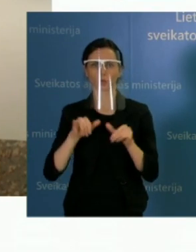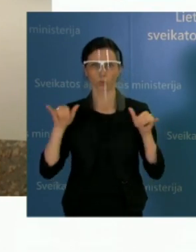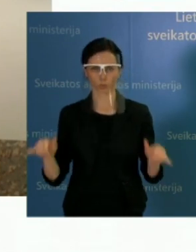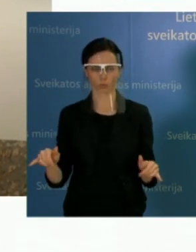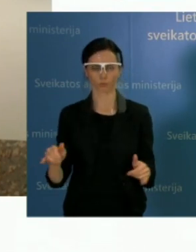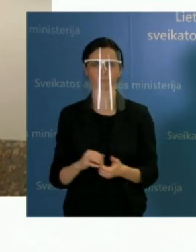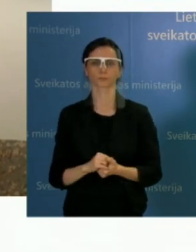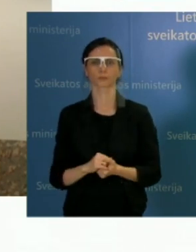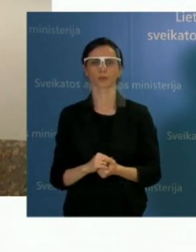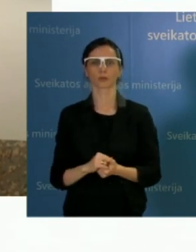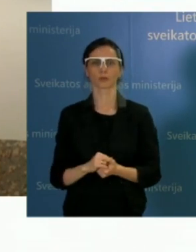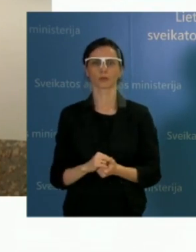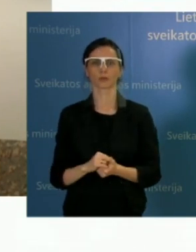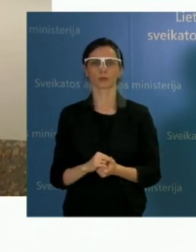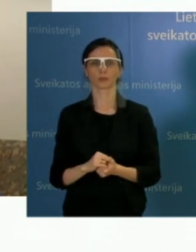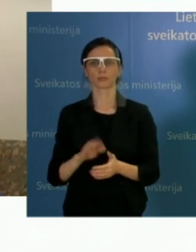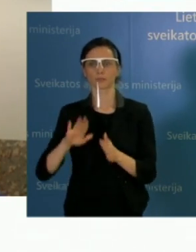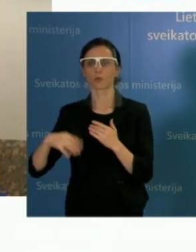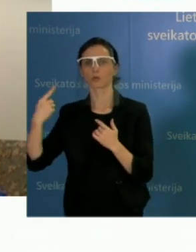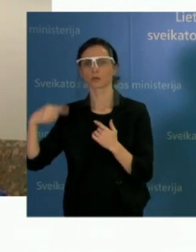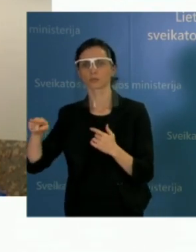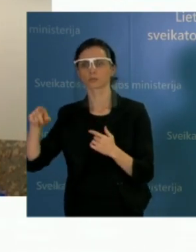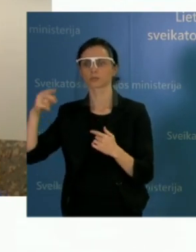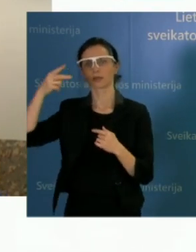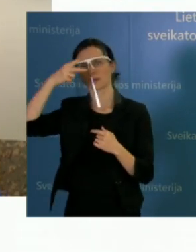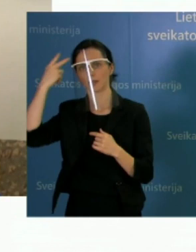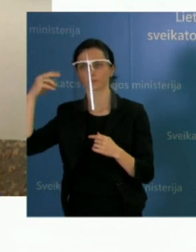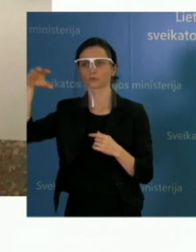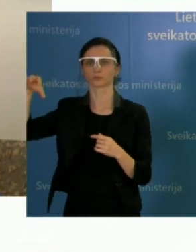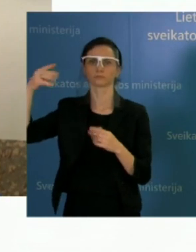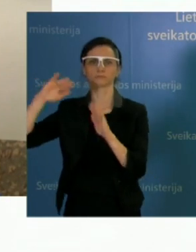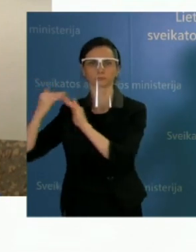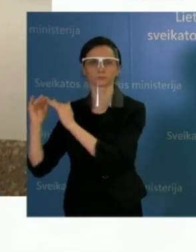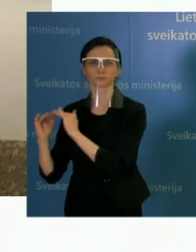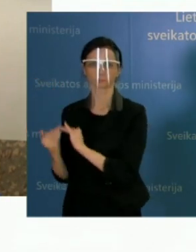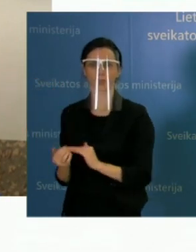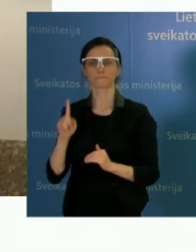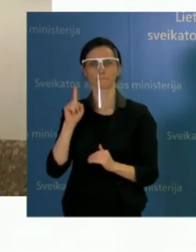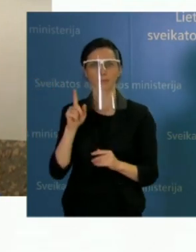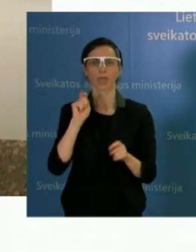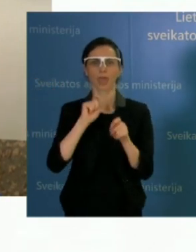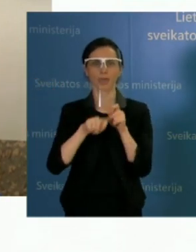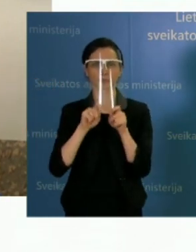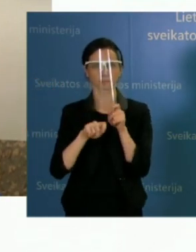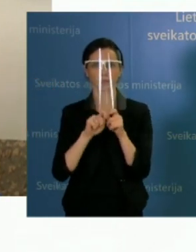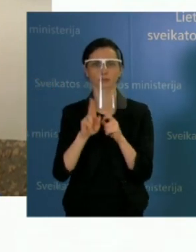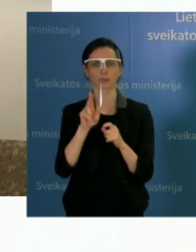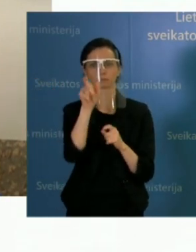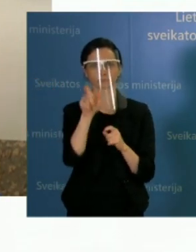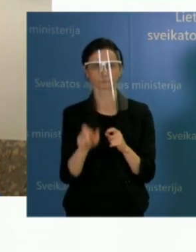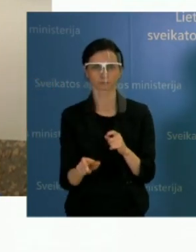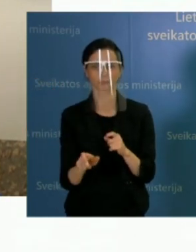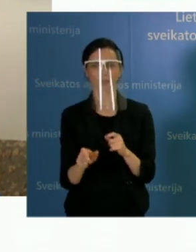turbūt daug ekspertų pastebi, kad Šiaulių regionas